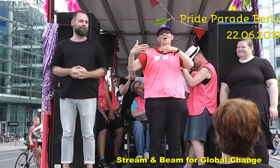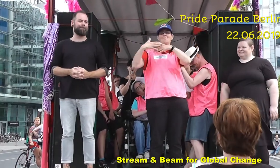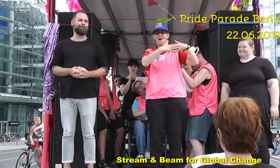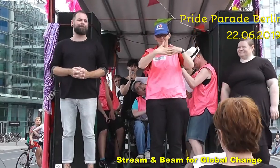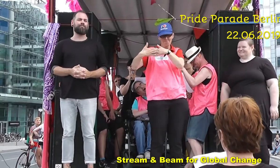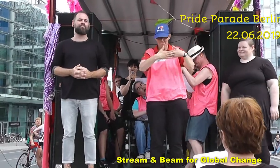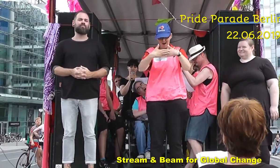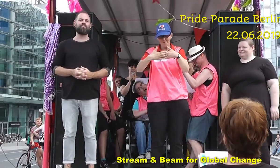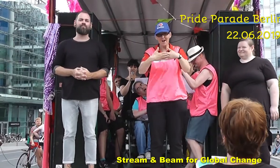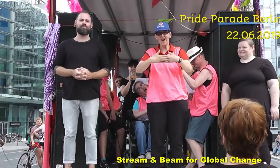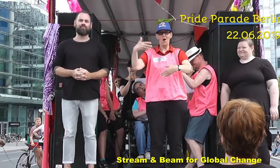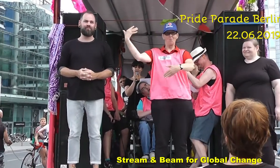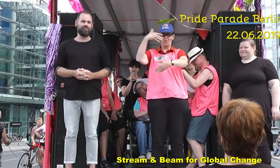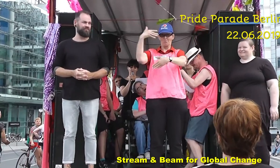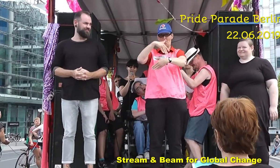Hallo. Hallo.